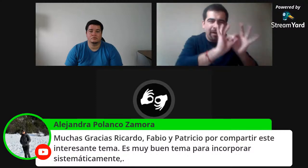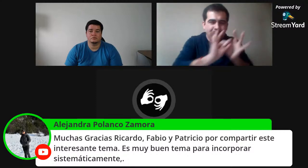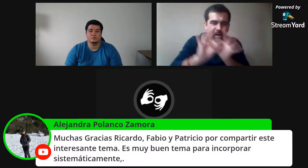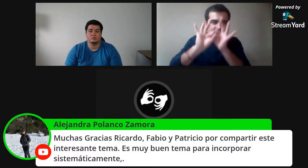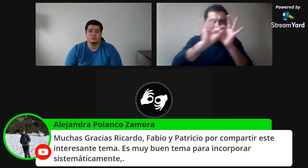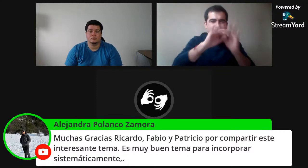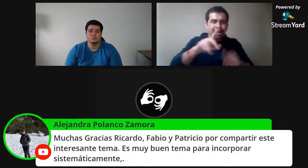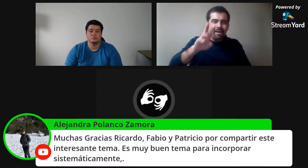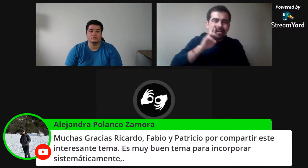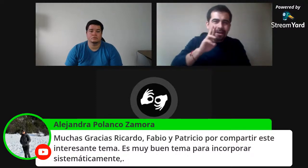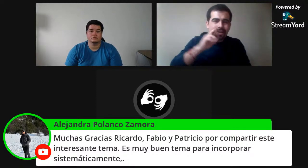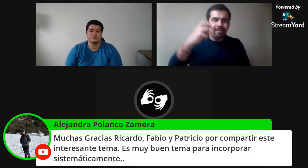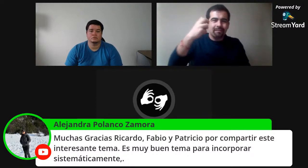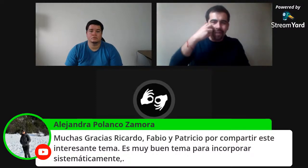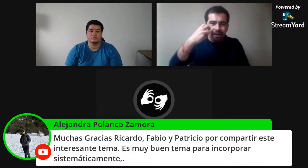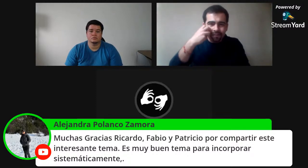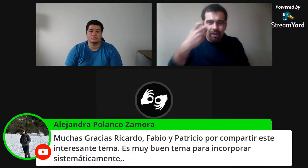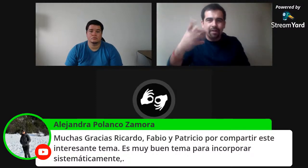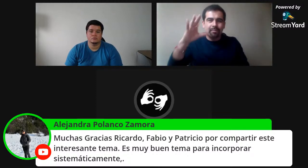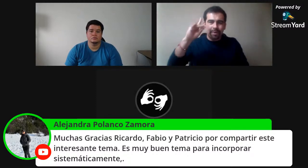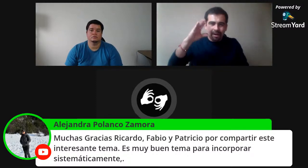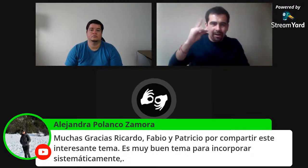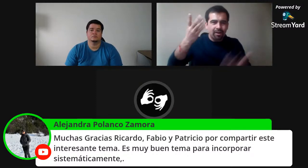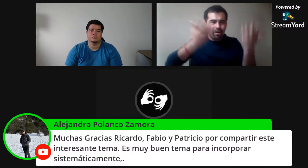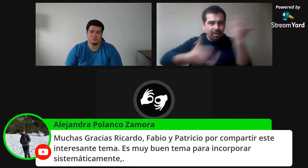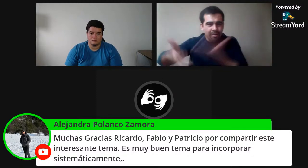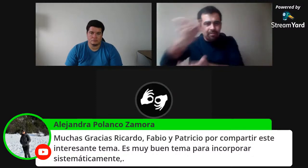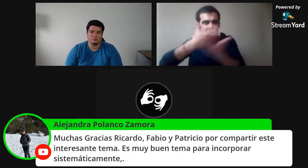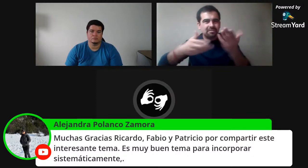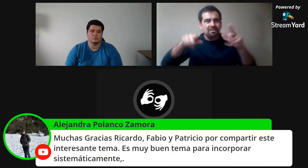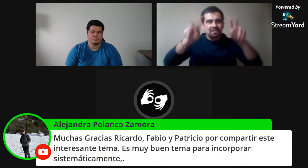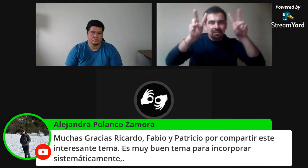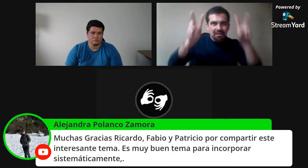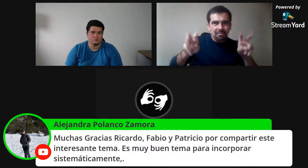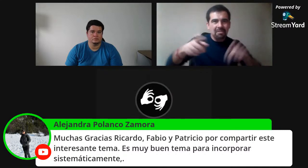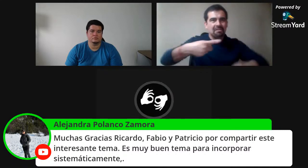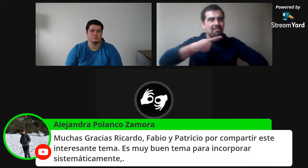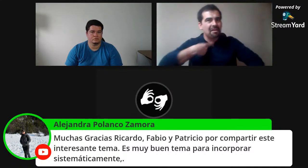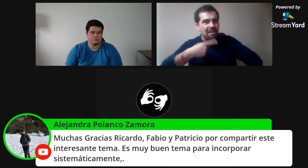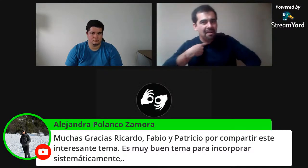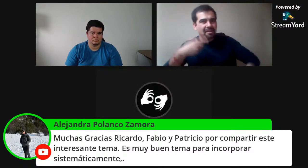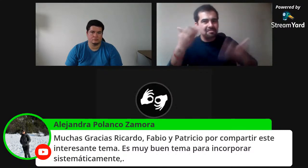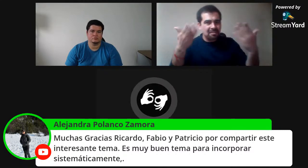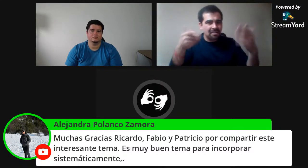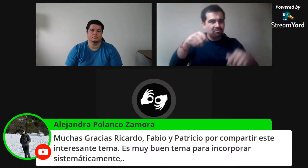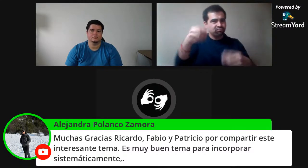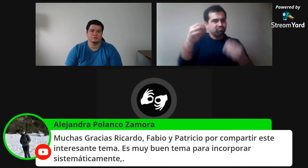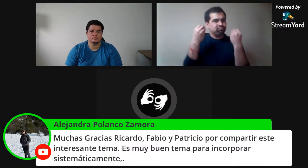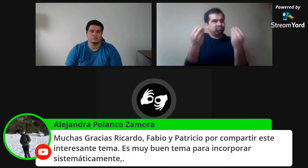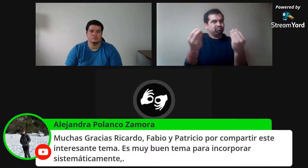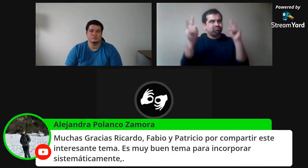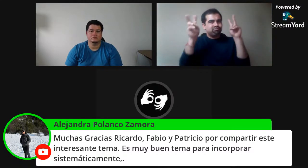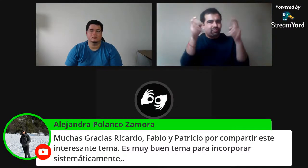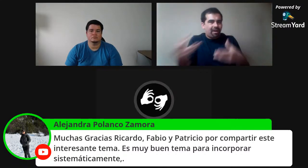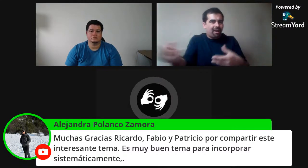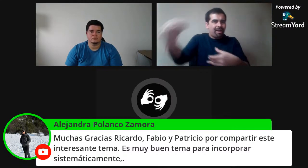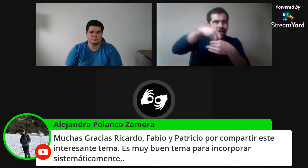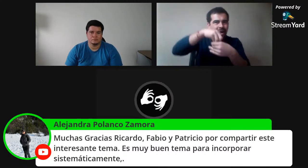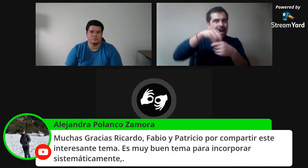comentario. Dice, muchas, muchas gracias, Ricardo, Fabio, Patricio, por compartir este tema que ha sido bastante interesante. Es